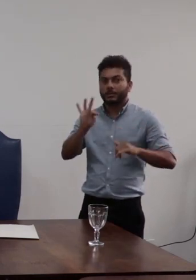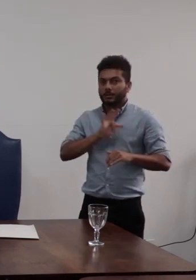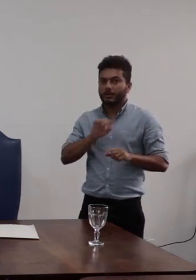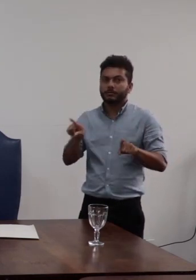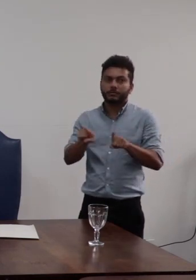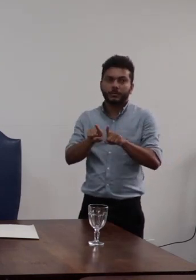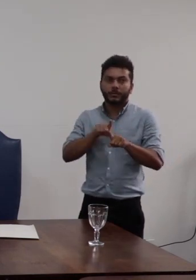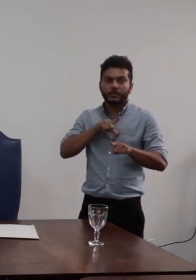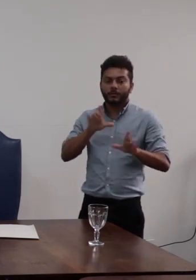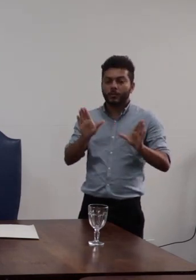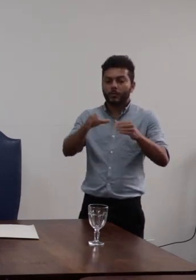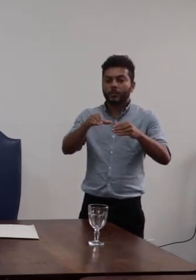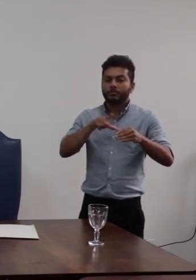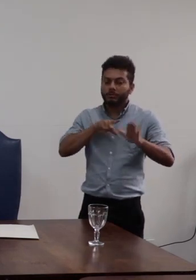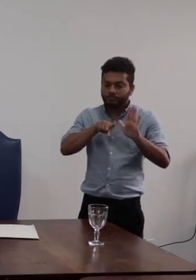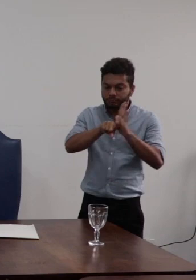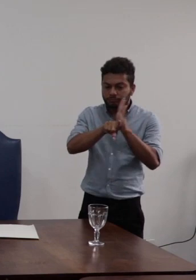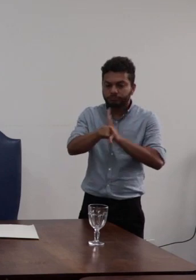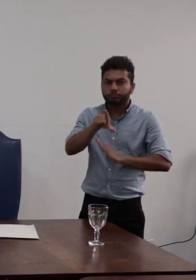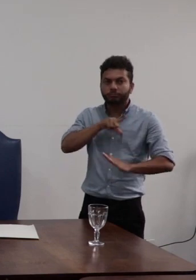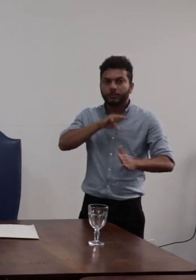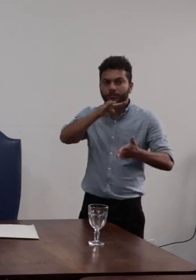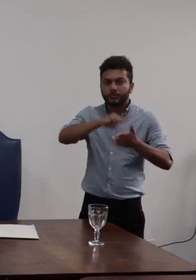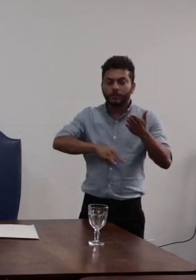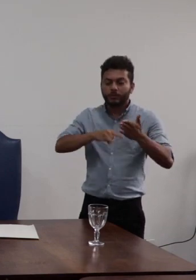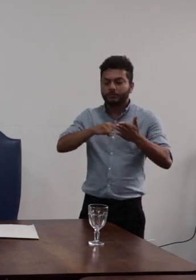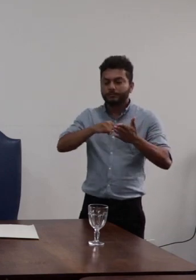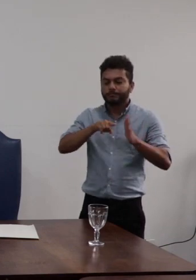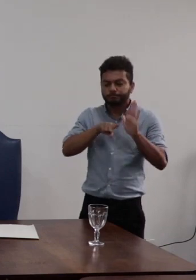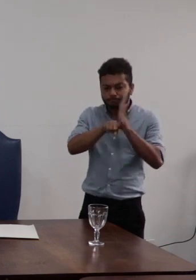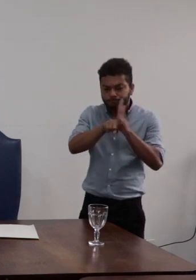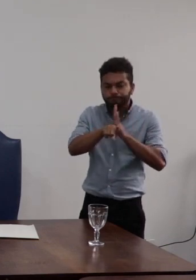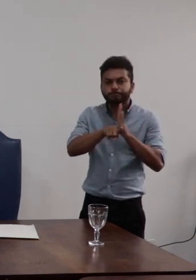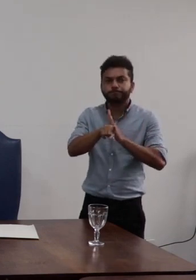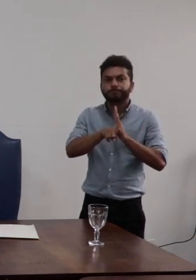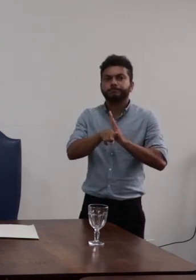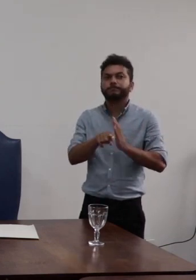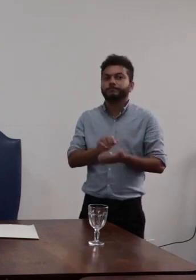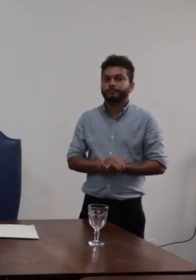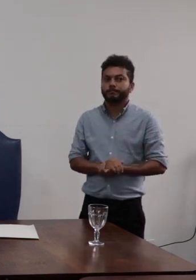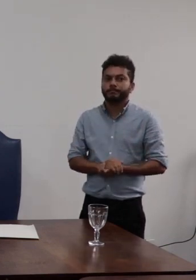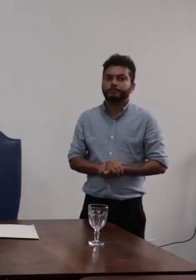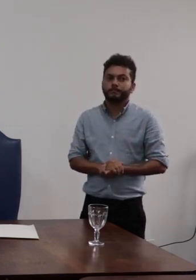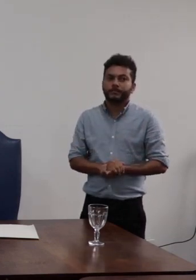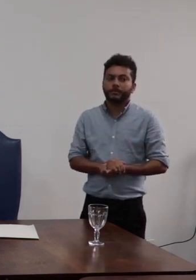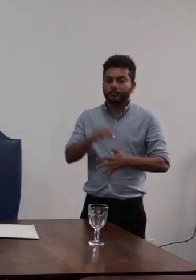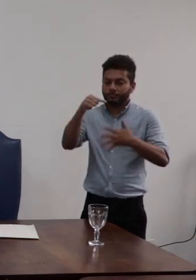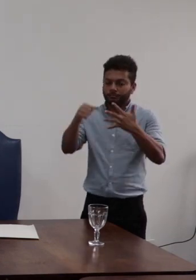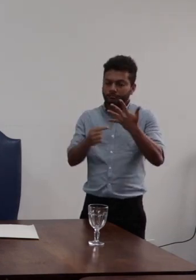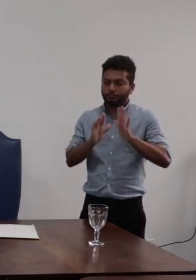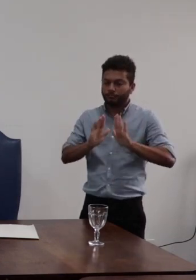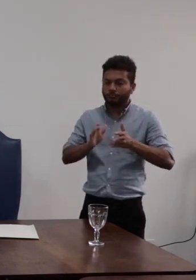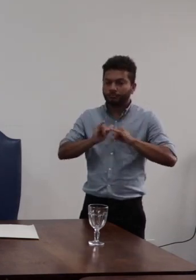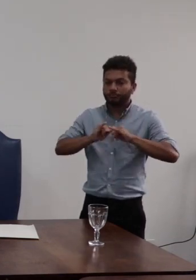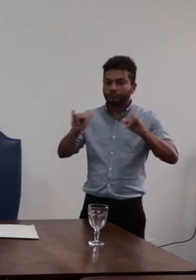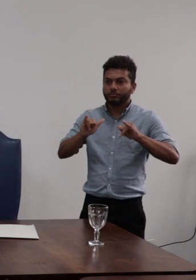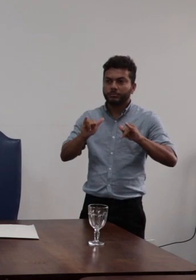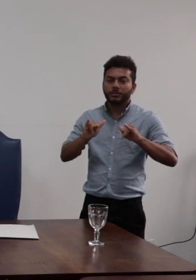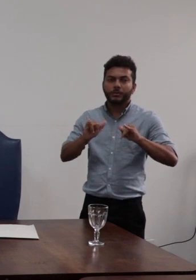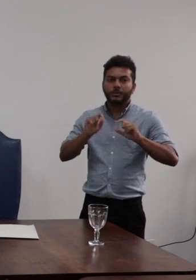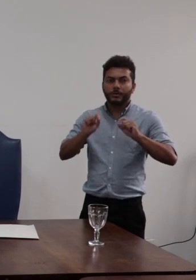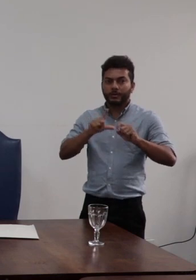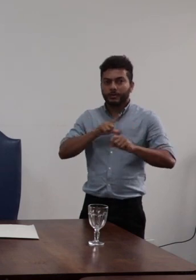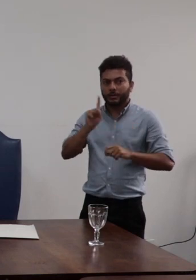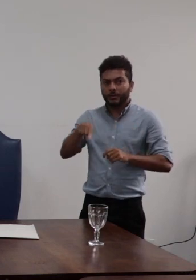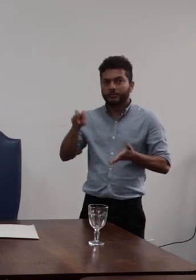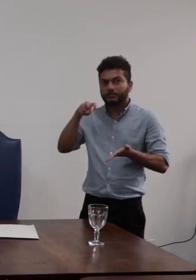a comissão que procedeu todo o inquérito que realizou a apuração a partir dos elementos apontados foi aplicada a